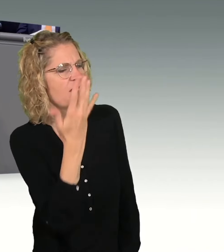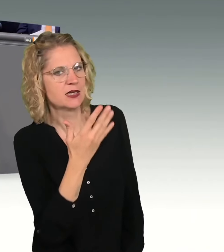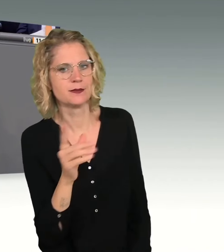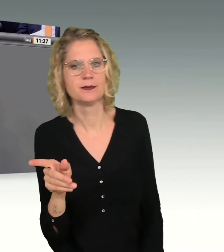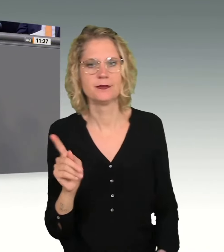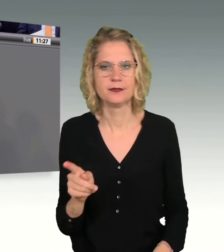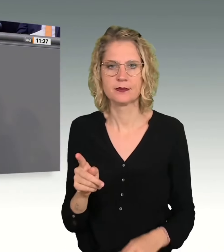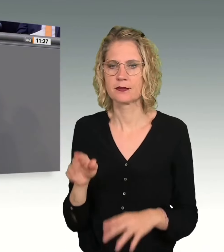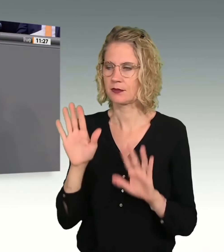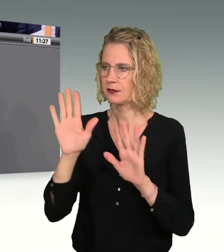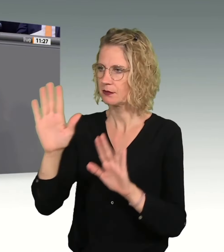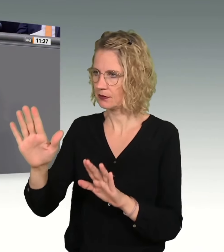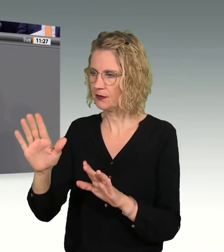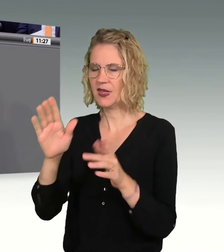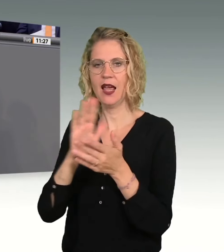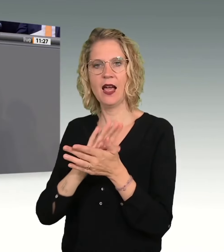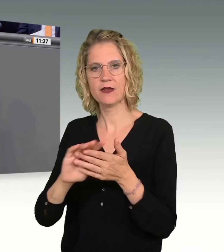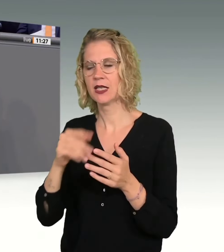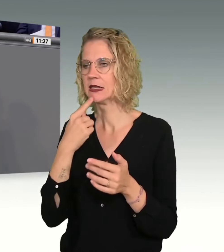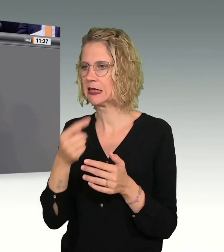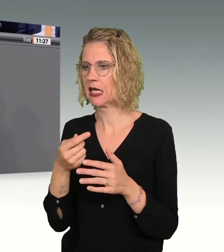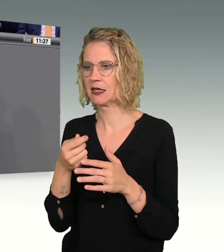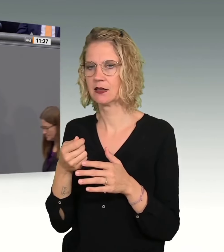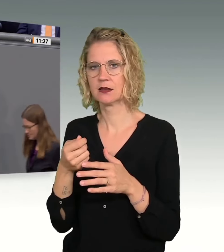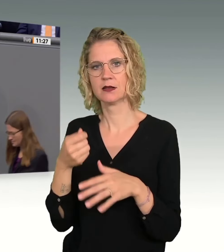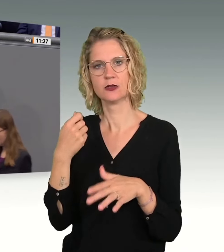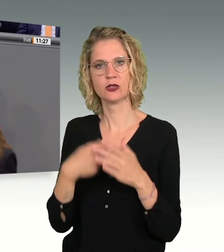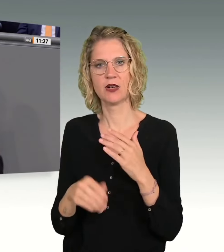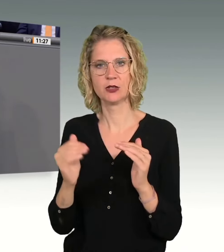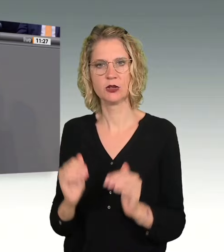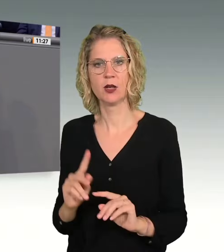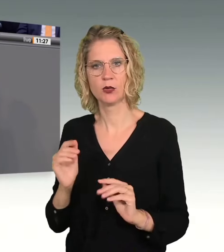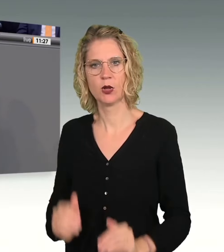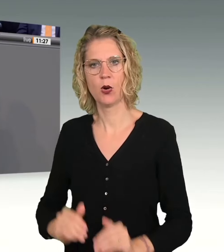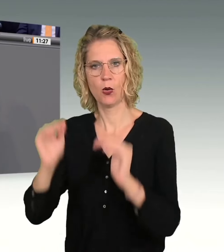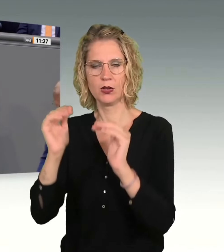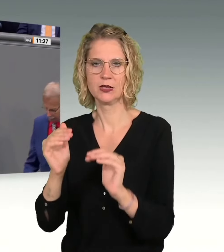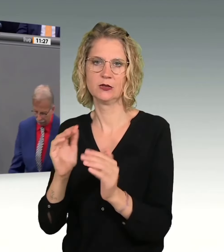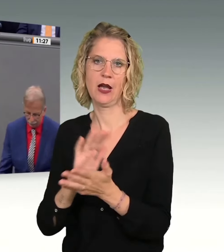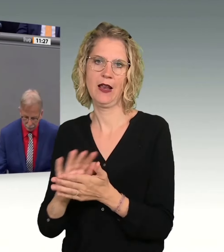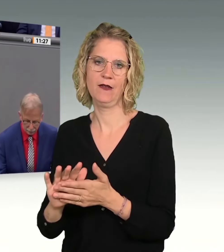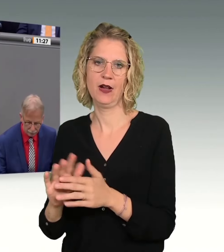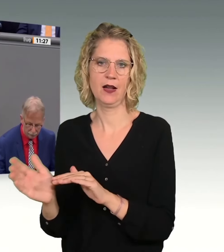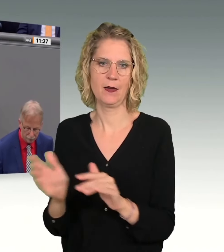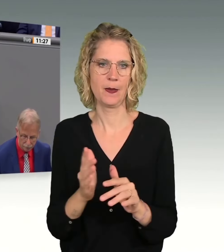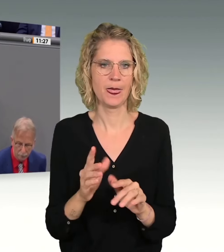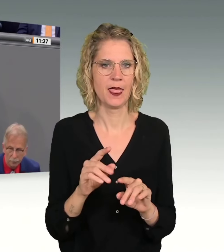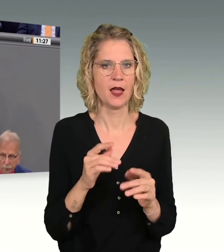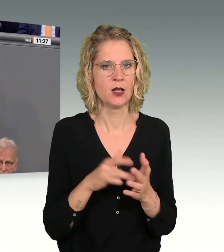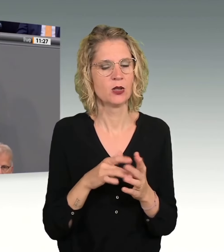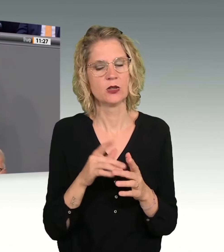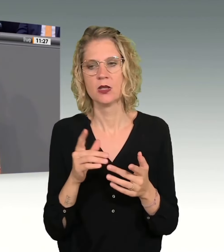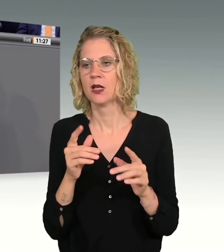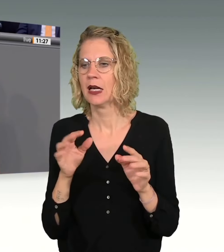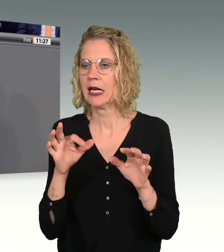Strafrahmen, ist leider zu simpel gedacht. Nicht nur zeigt das einen mangelnden Respekt vor der Unabhängigkeit der Gerichten.